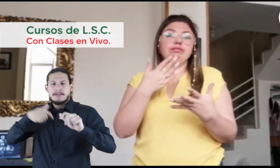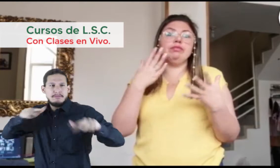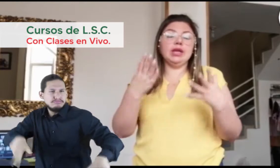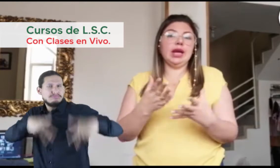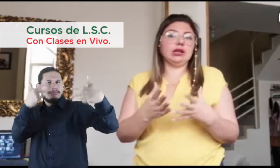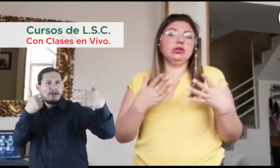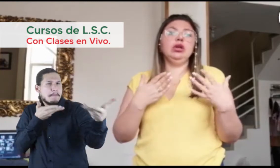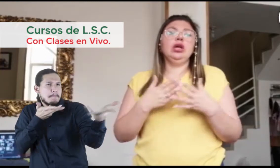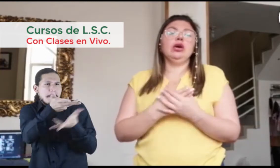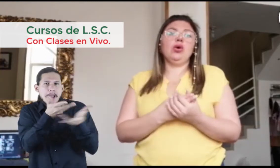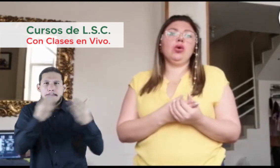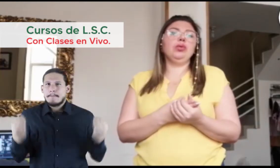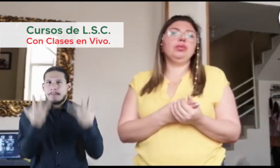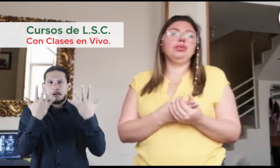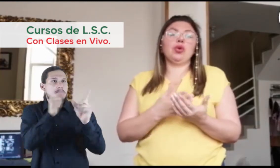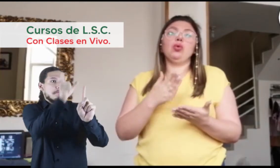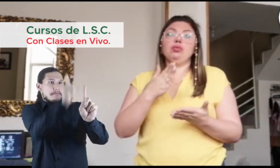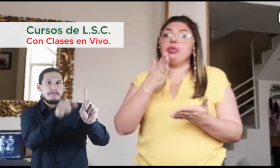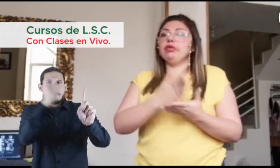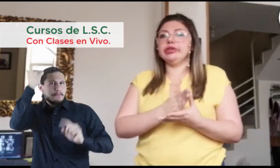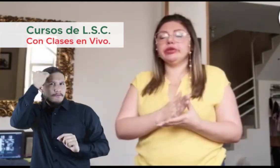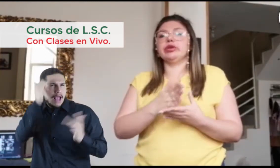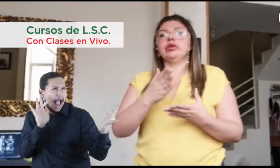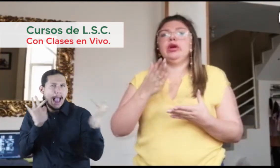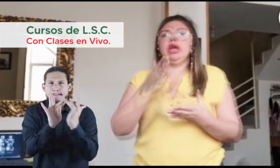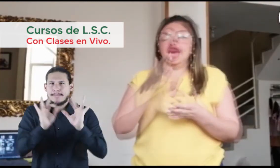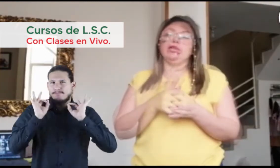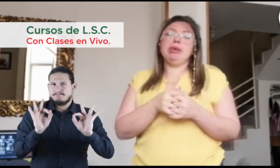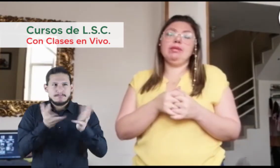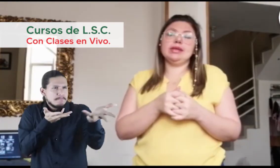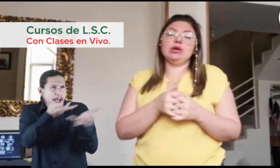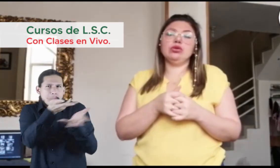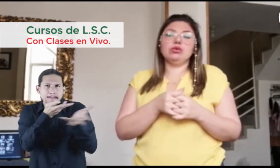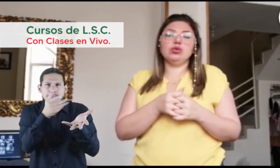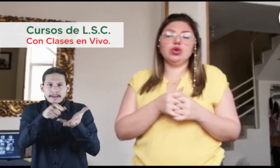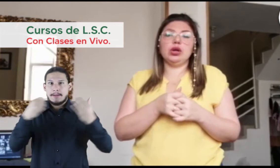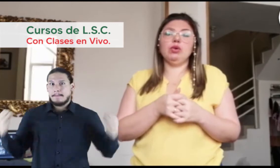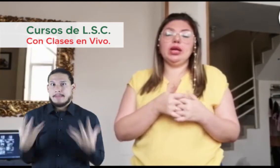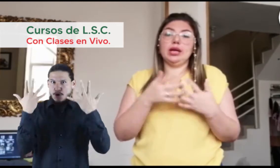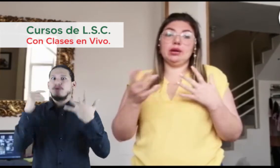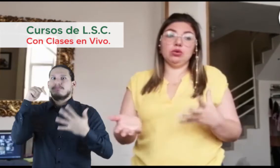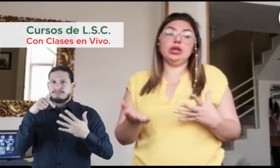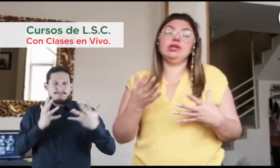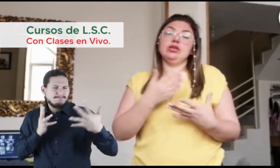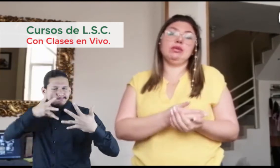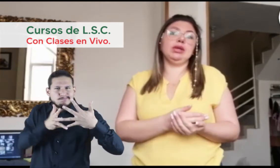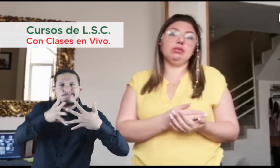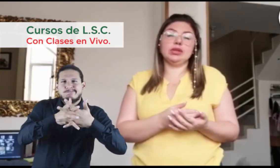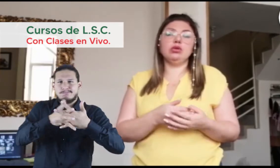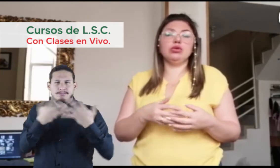directo con un profesor. Por eso para mí se ajustó mucho la modalidad remota, adicionalmente pues